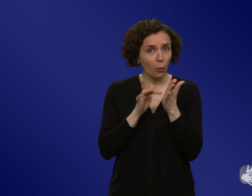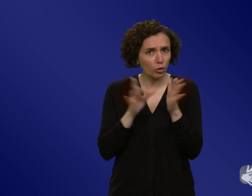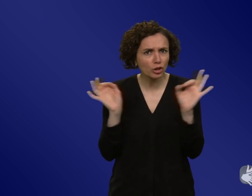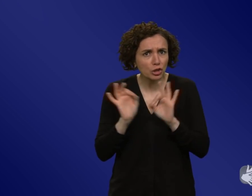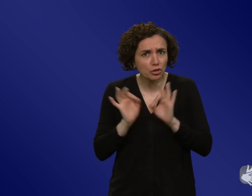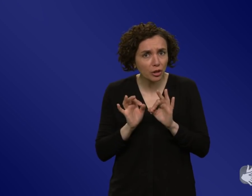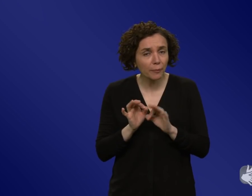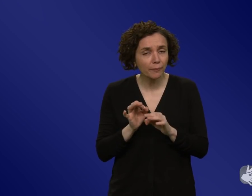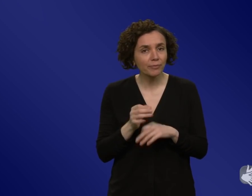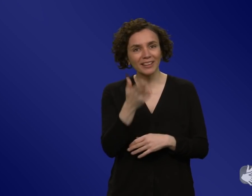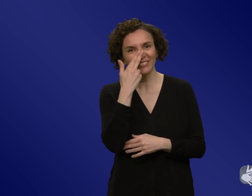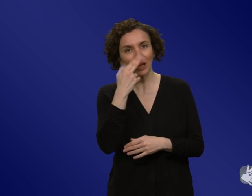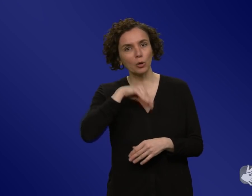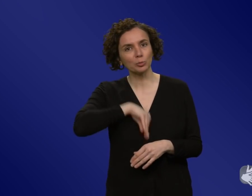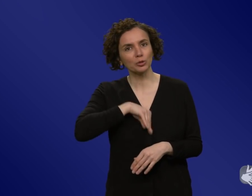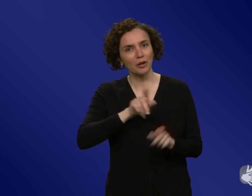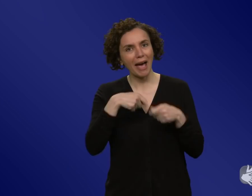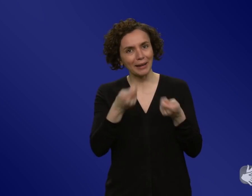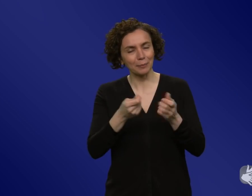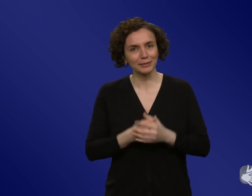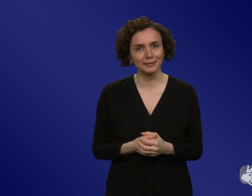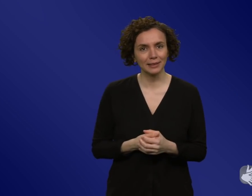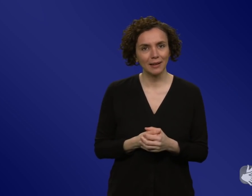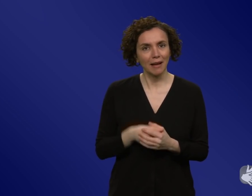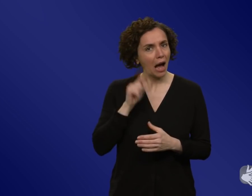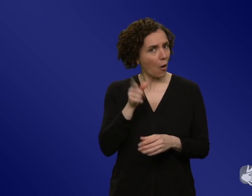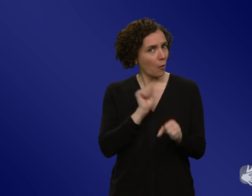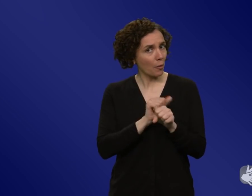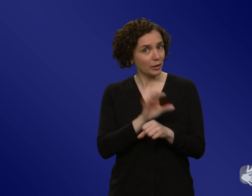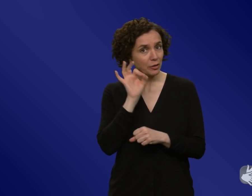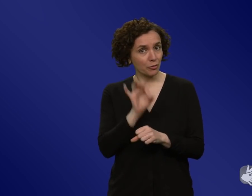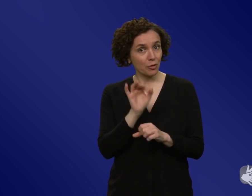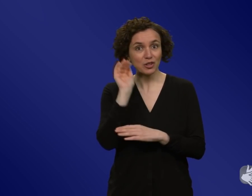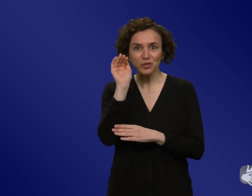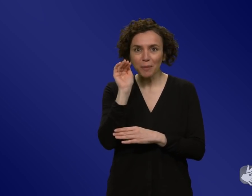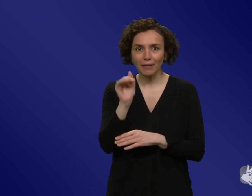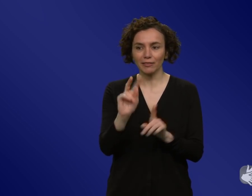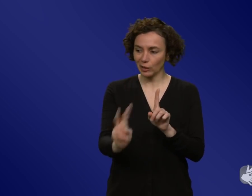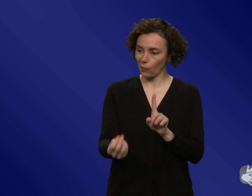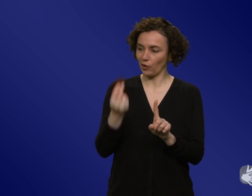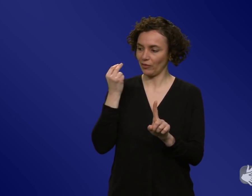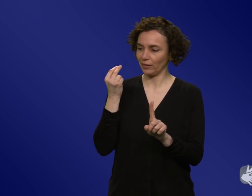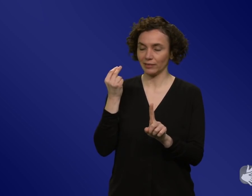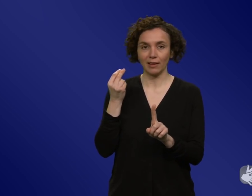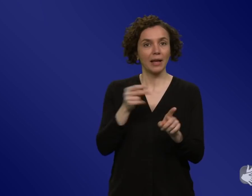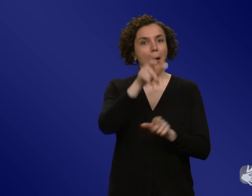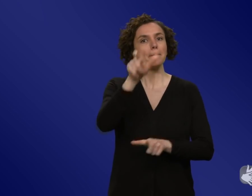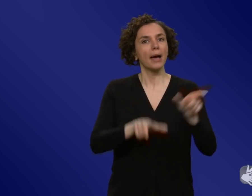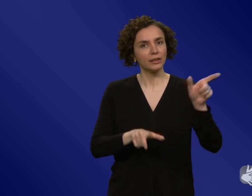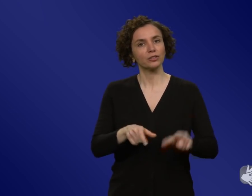Psychologie? Macht es das sichtbarer, auch im Nachhinein für die Menschen, dass sie nachvollziehen können, wir haben ja gesehen, so und so lange haben wir durchgehalten und die Fallzahlen